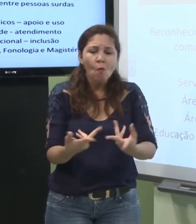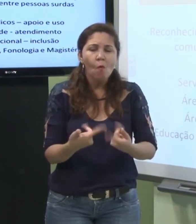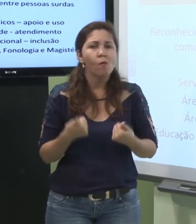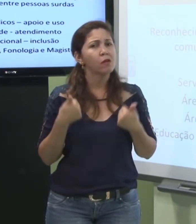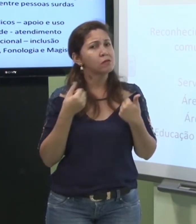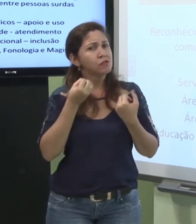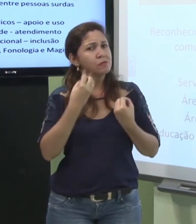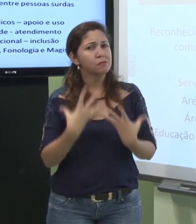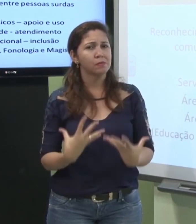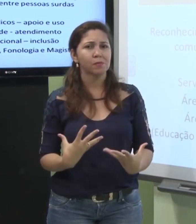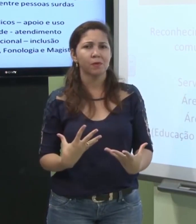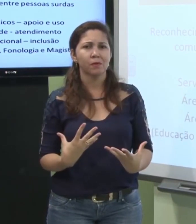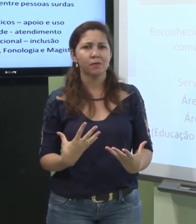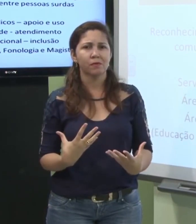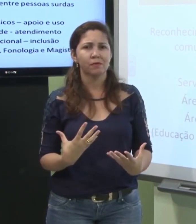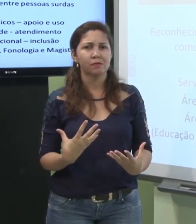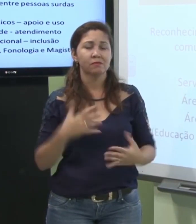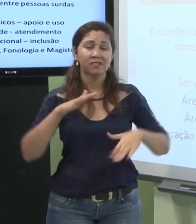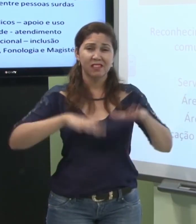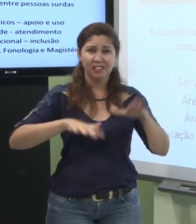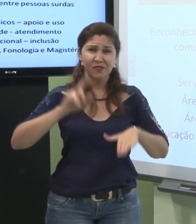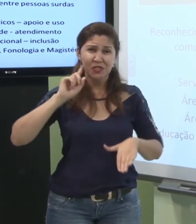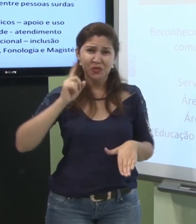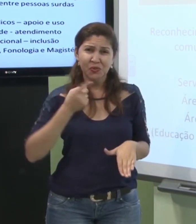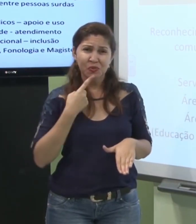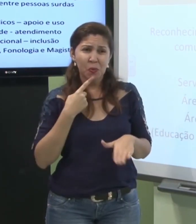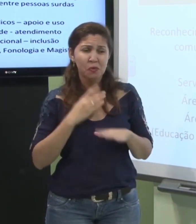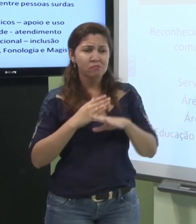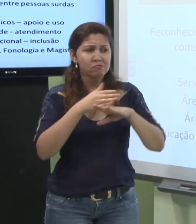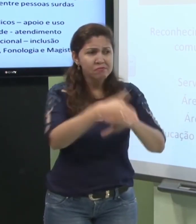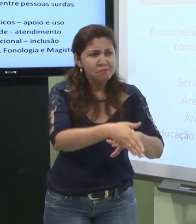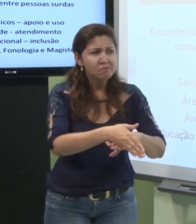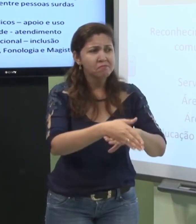atendimento de qualidade na área de saúde